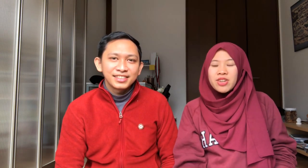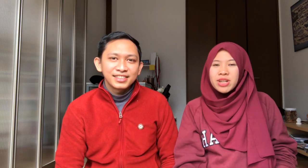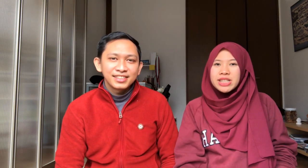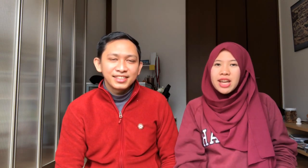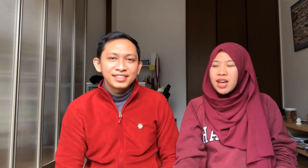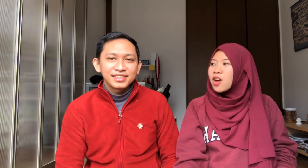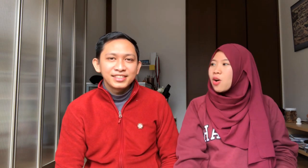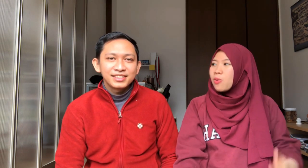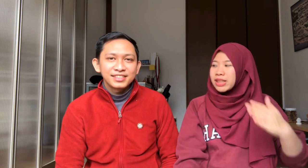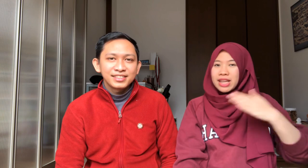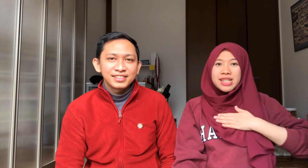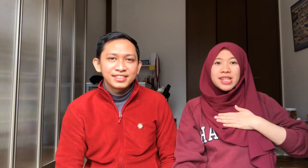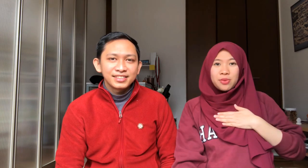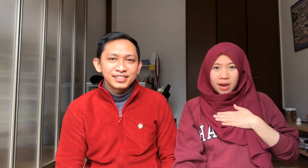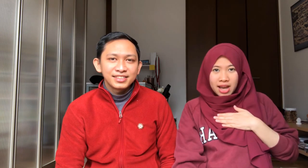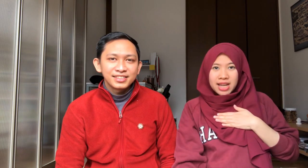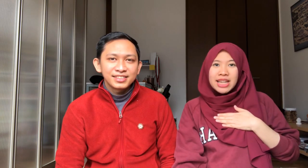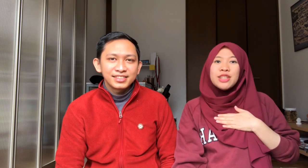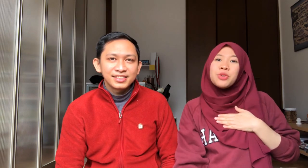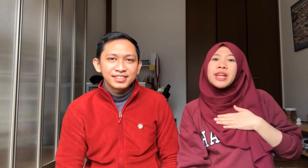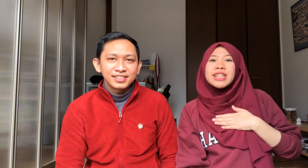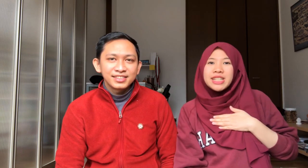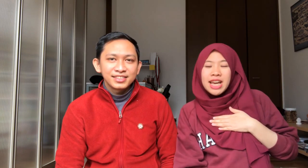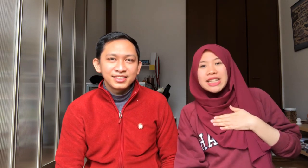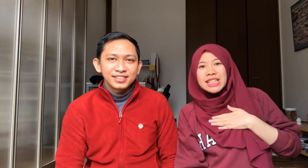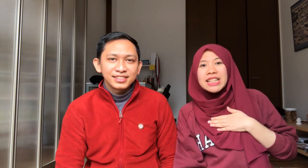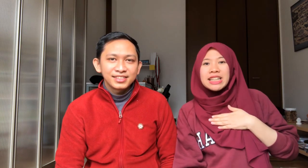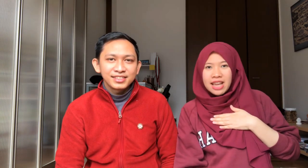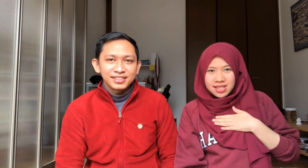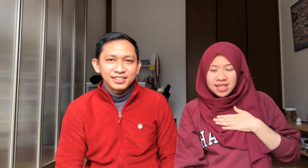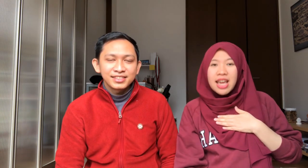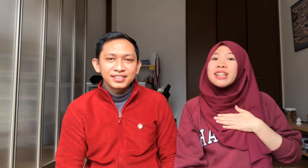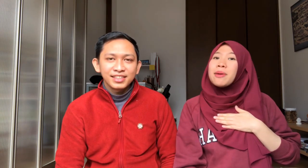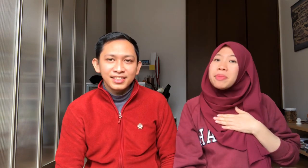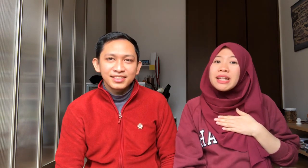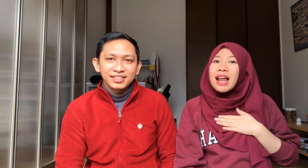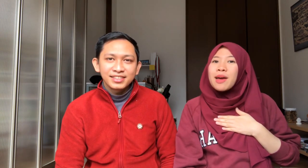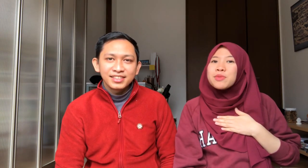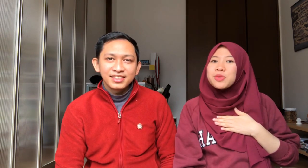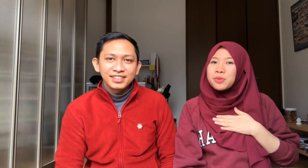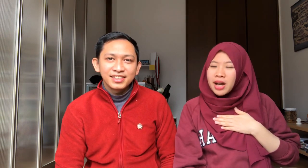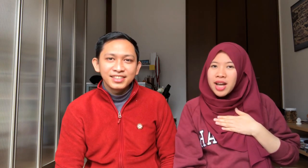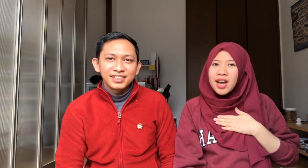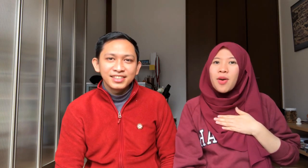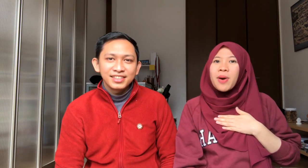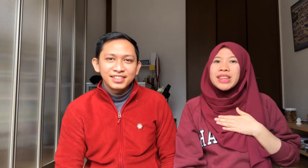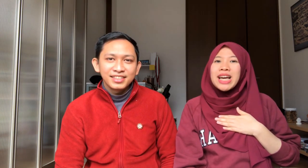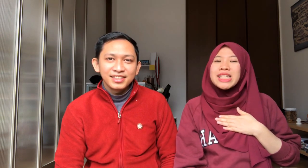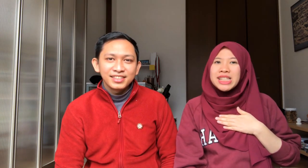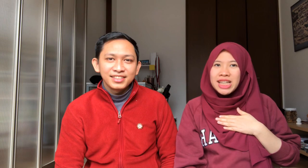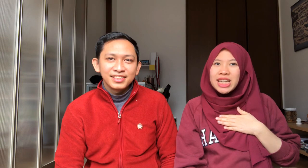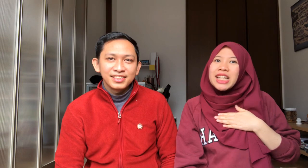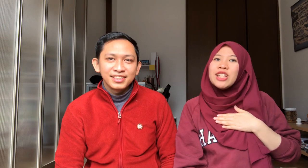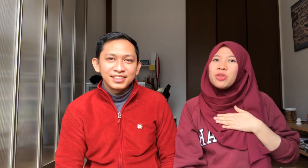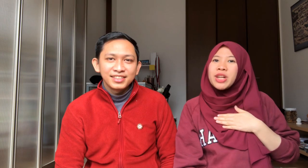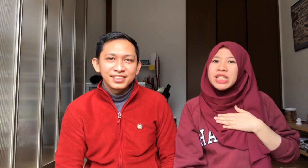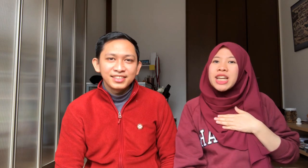Indonesia Watashi wa Indonesia Jind Desi Tapi dalam Shua Watashi Indonesia